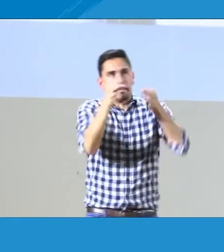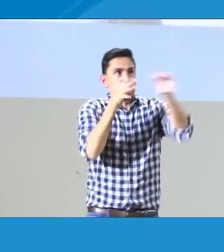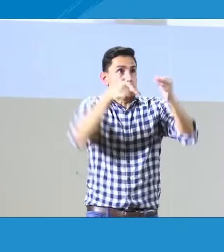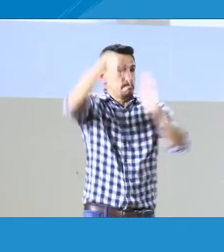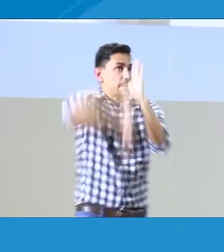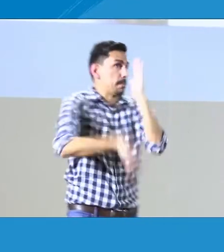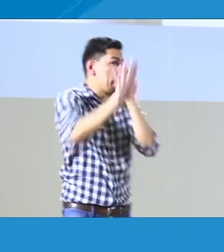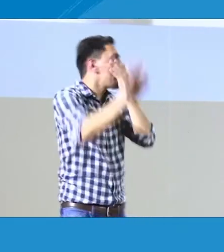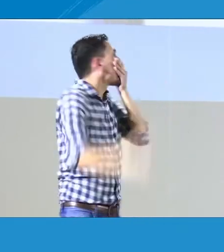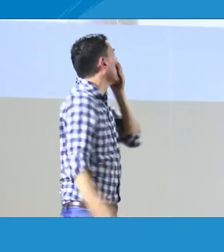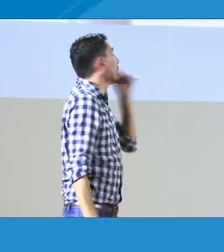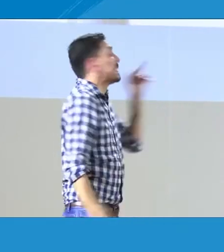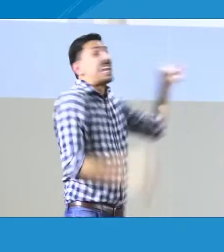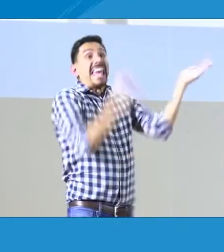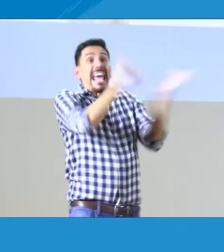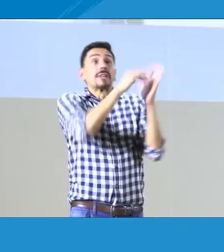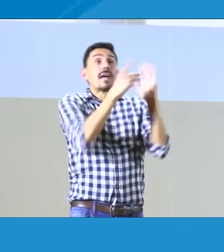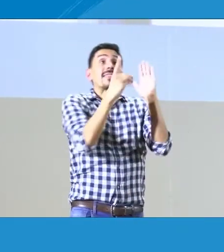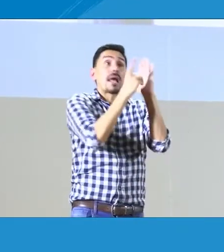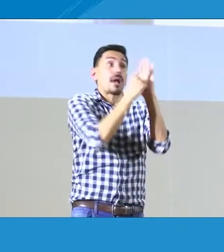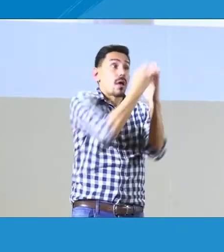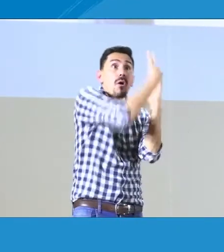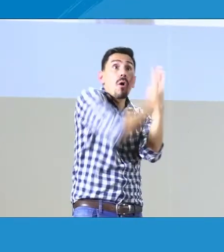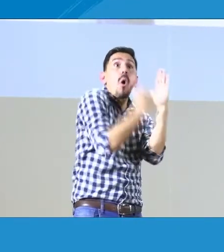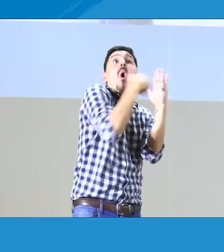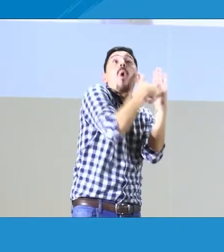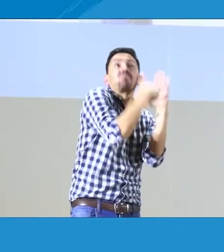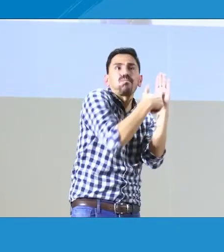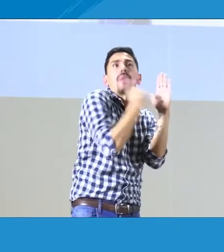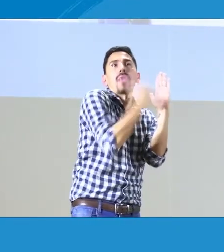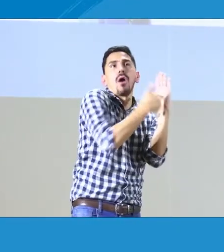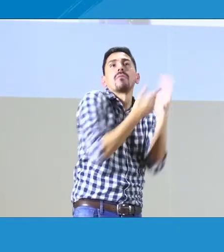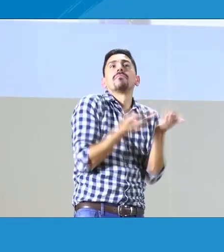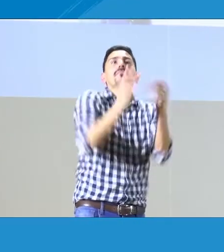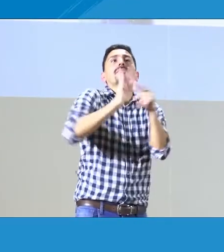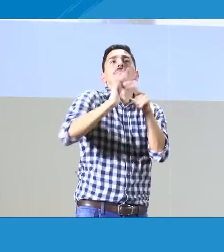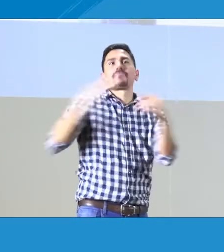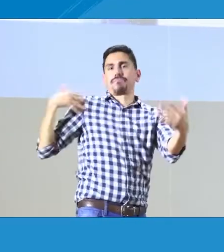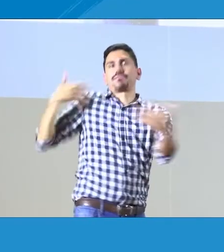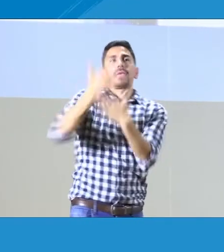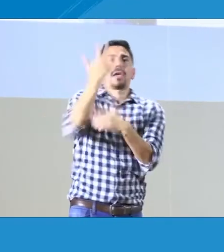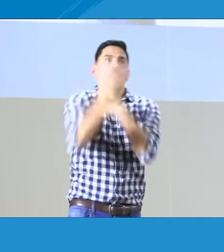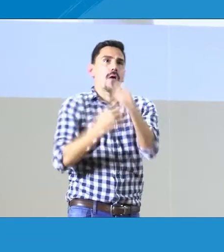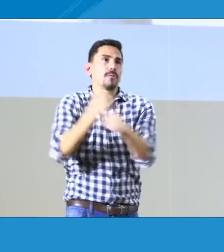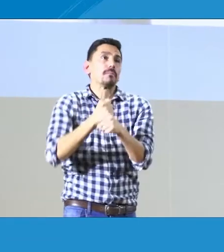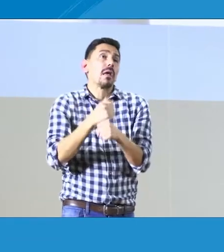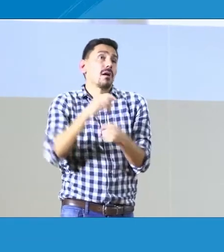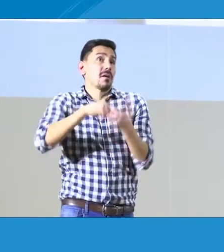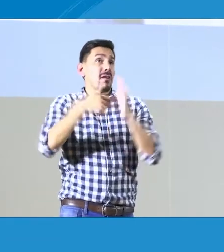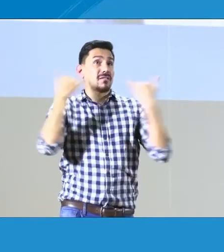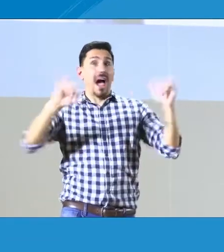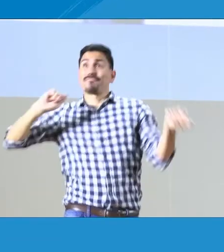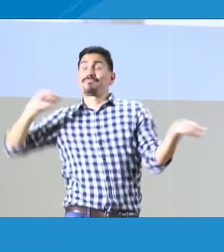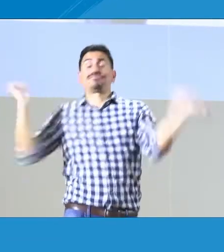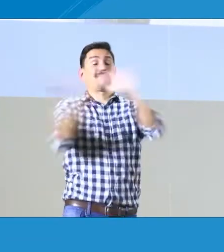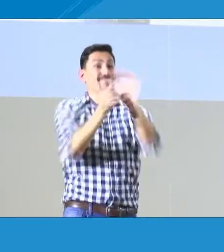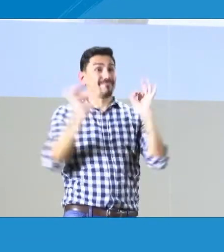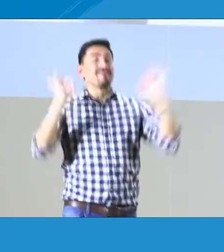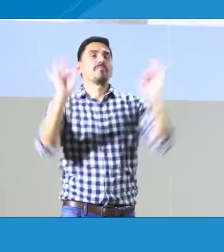Esa es la oferta que se va a dar y más adelante vamos a hablar más sobre este tema. Bueno, decreto también es, obviamente, se